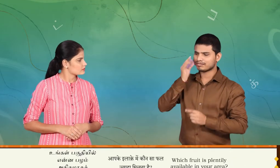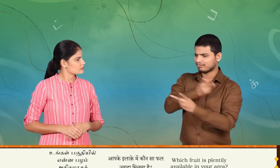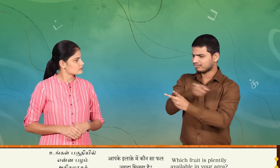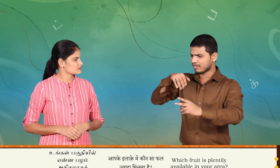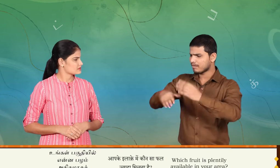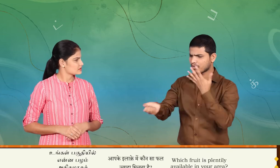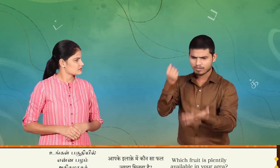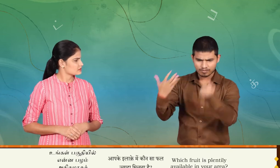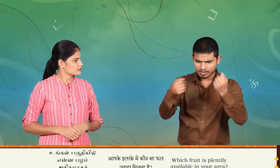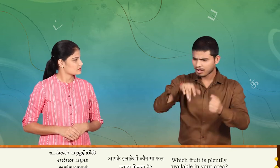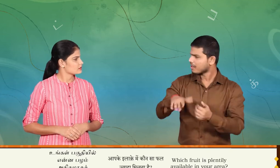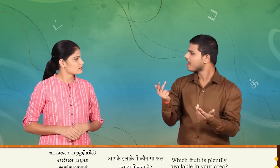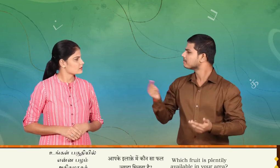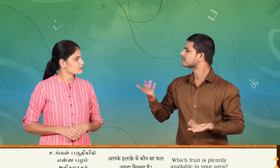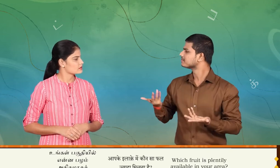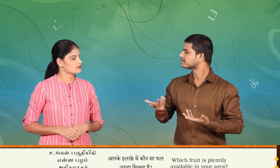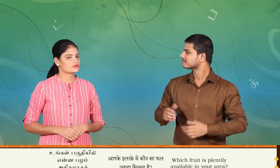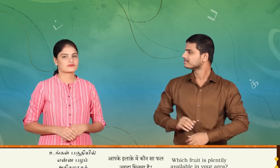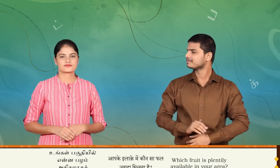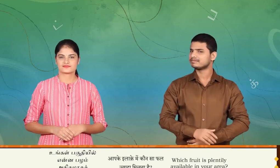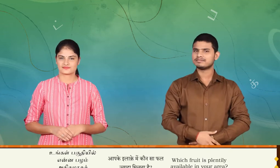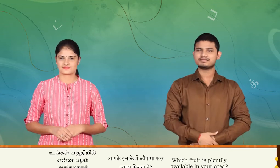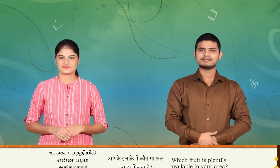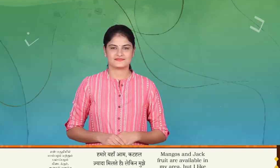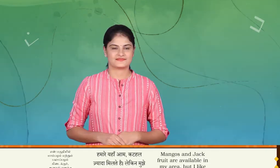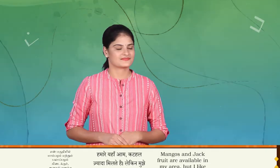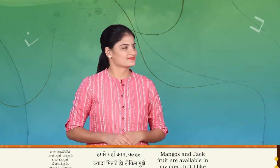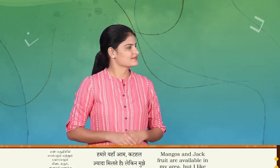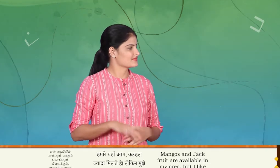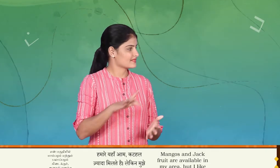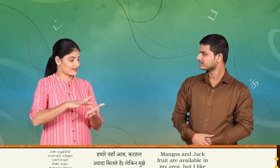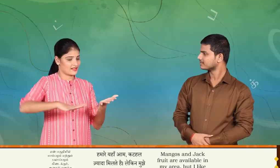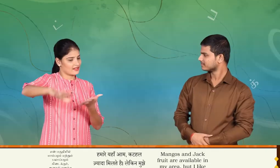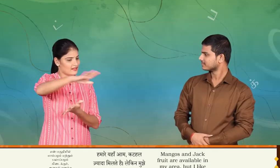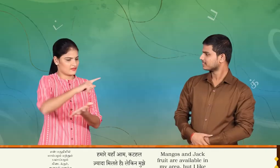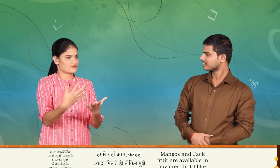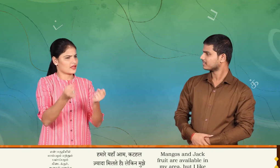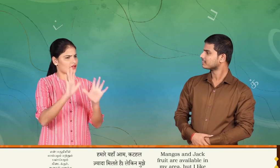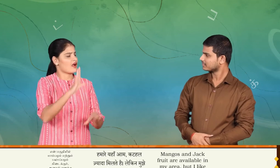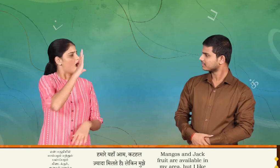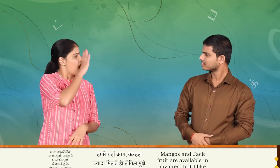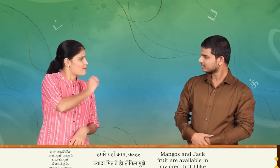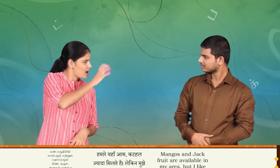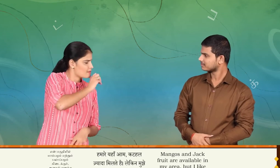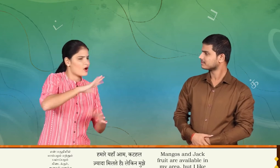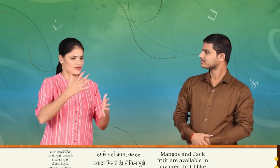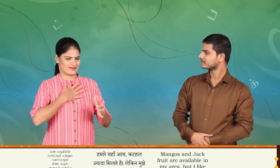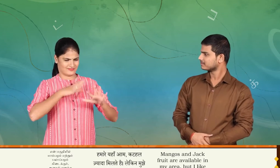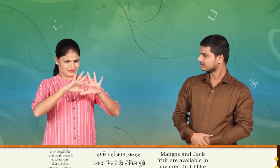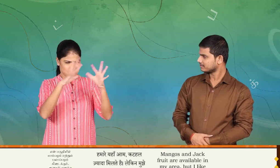கிடைக்கும்? என் பகுதியில் மாம் பழம் மற்றும் பலா